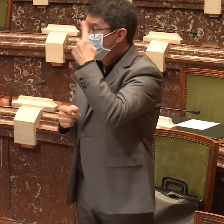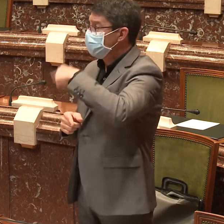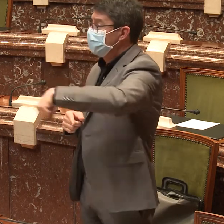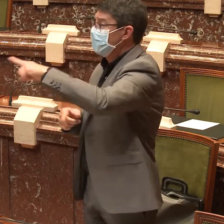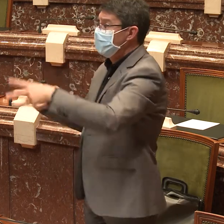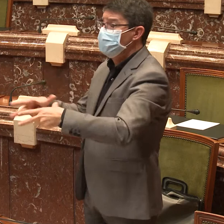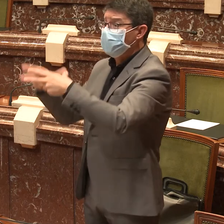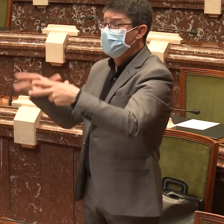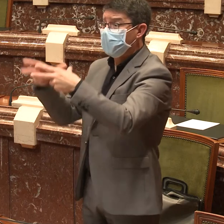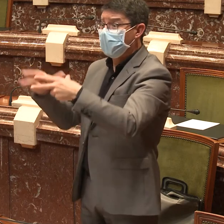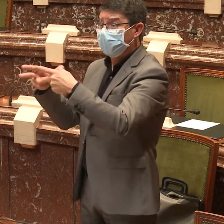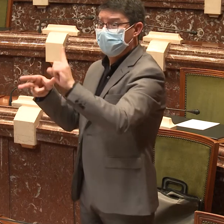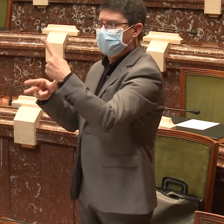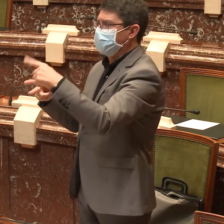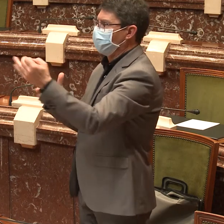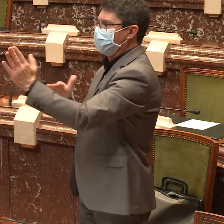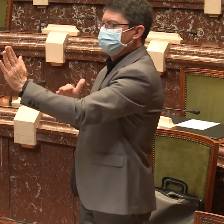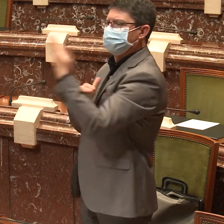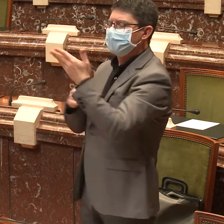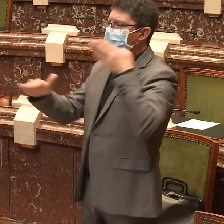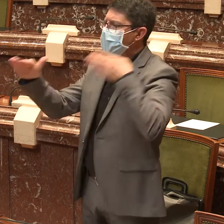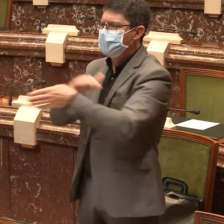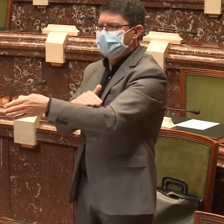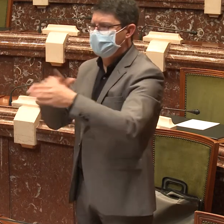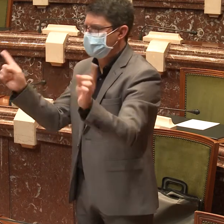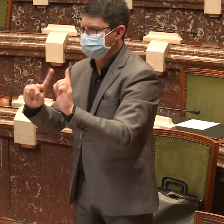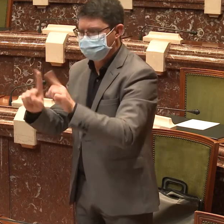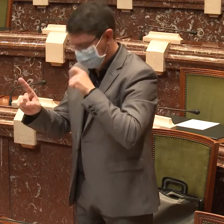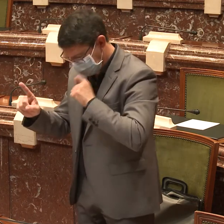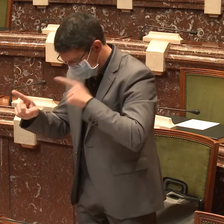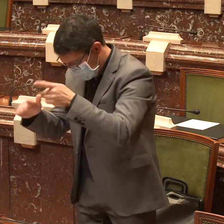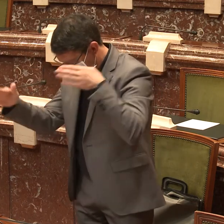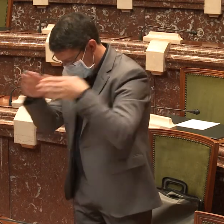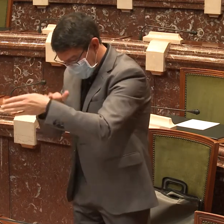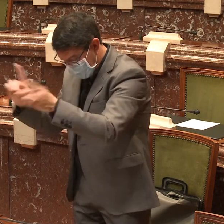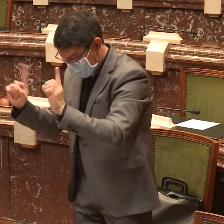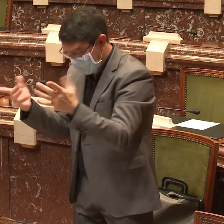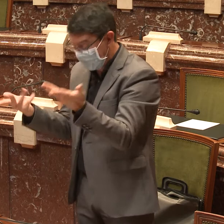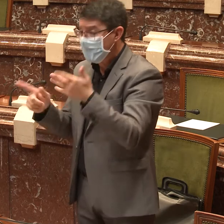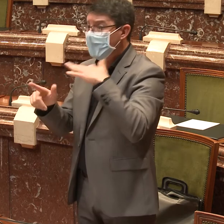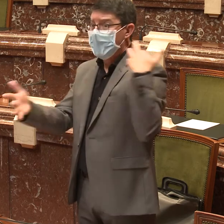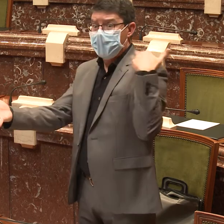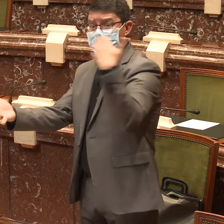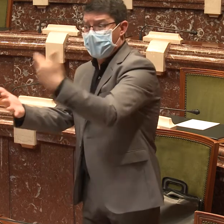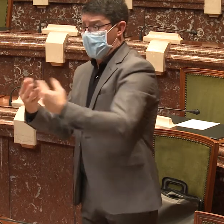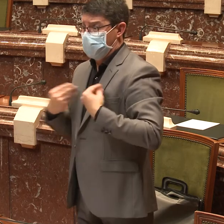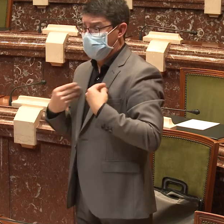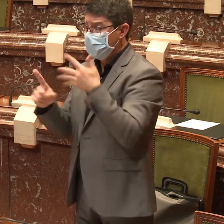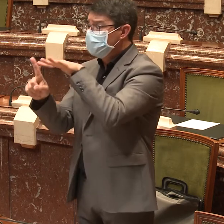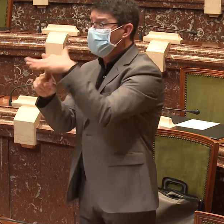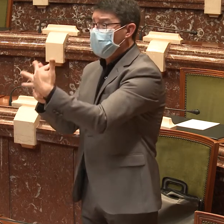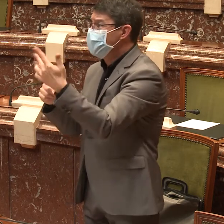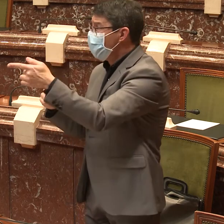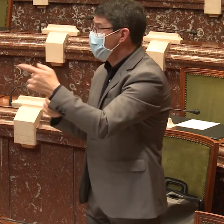comunicación y no contar con los entornos accesibles para las personas sordas a lo largo de nuestra vida nos ha llevado a vivir situaciones de